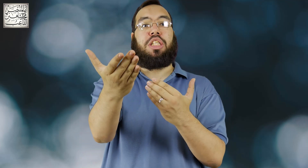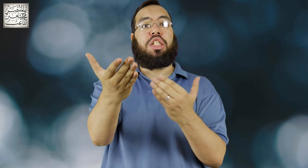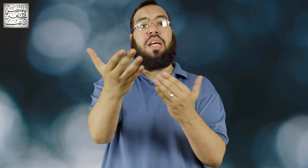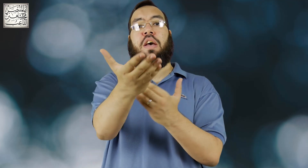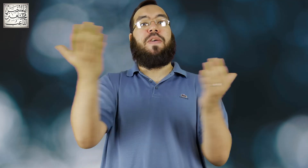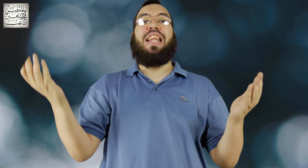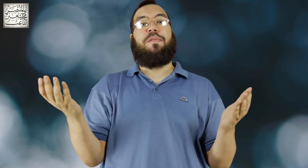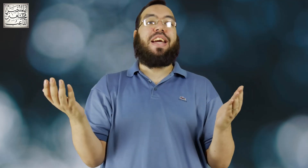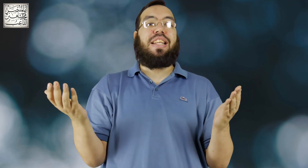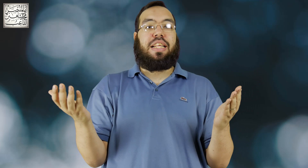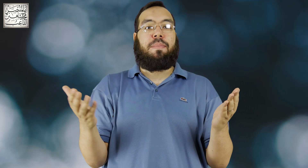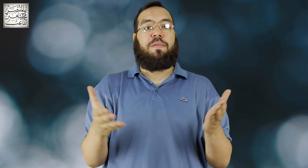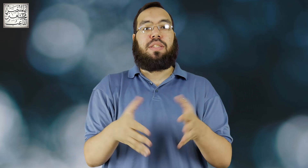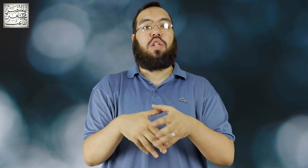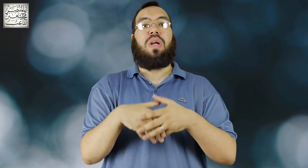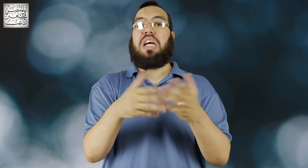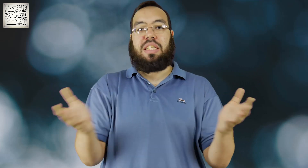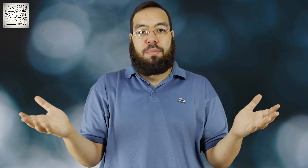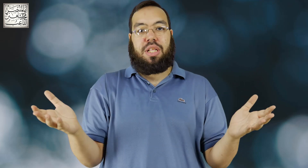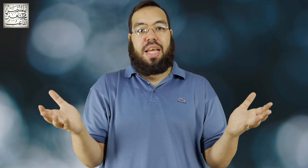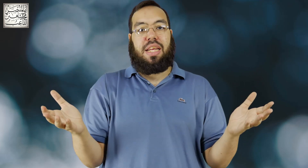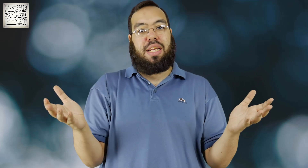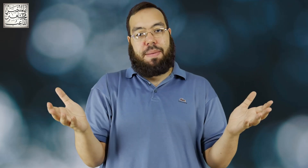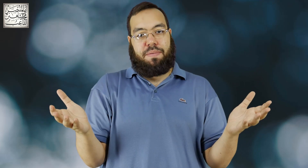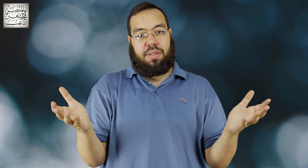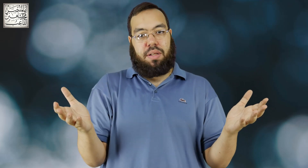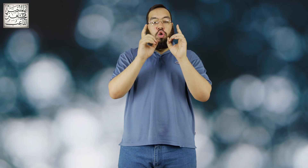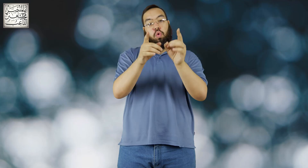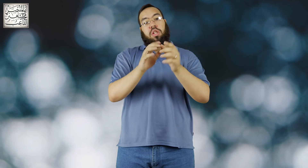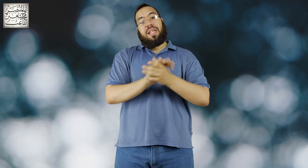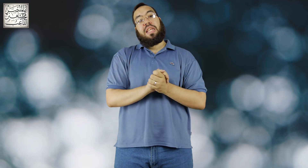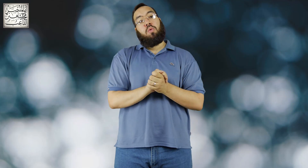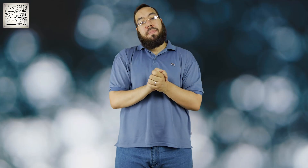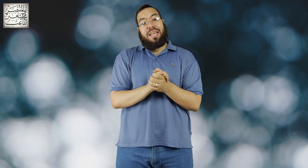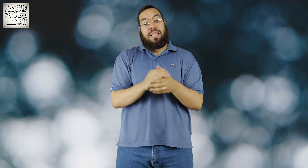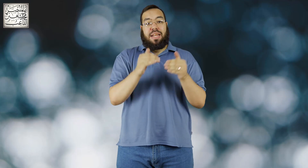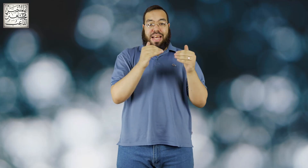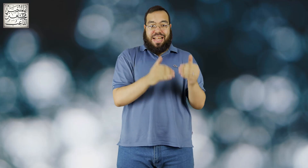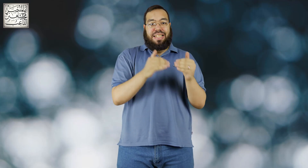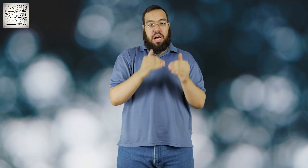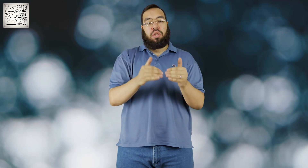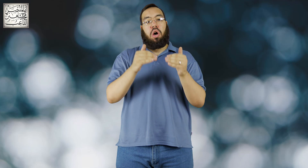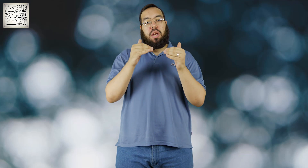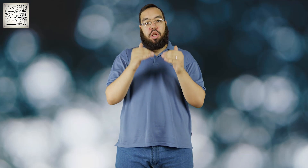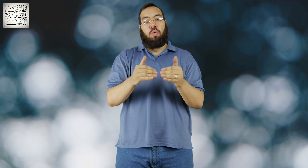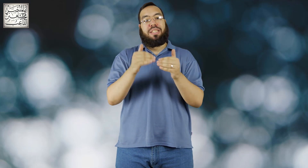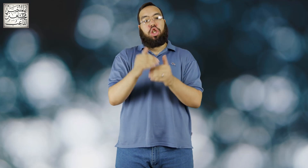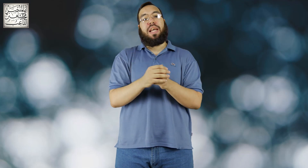الشاشة فهلاقي فجأة ان الكاميرا فصلت وانا اصلا مش دريان ان الكاميرا فصلت نقطة تانية مهمة جدا خليتني اختار اللوميكس جي